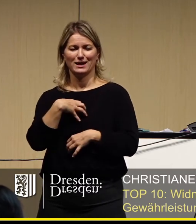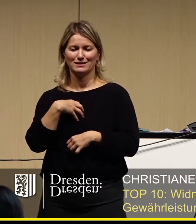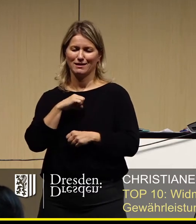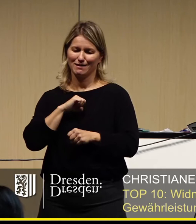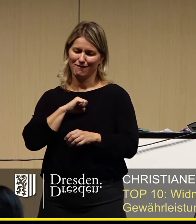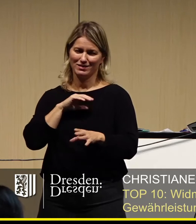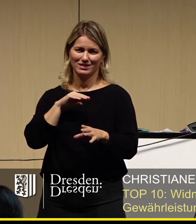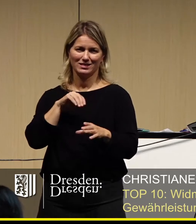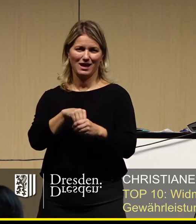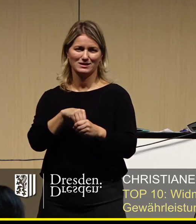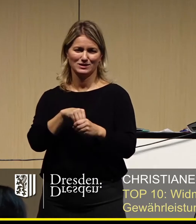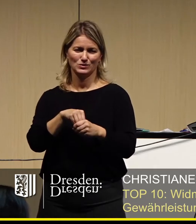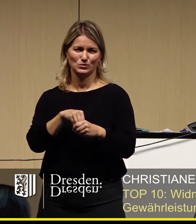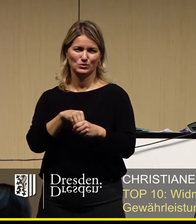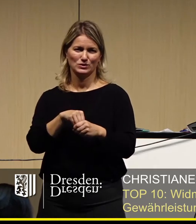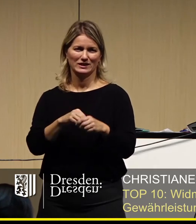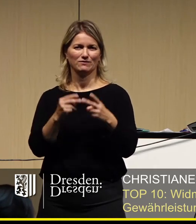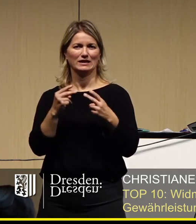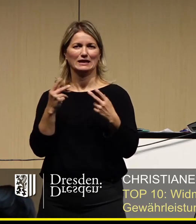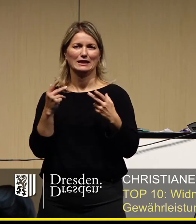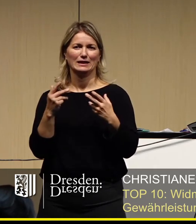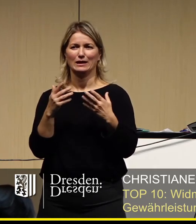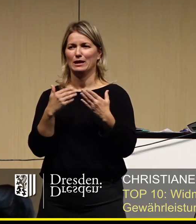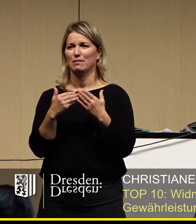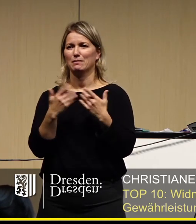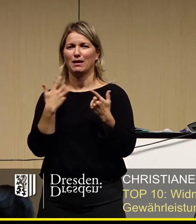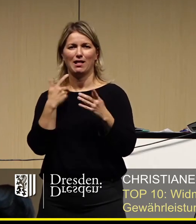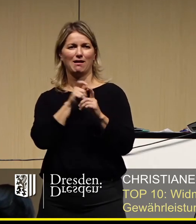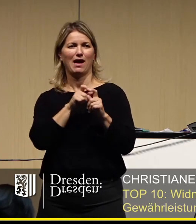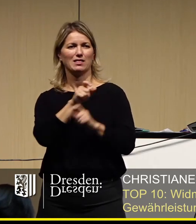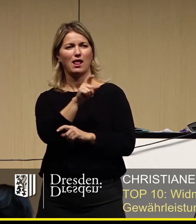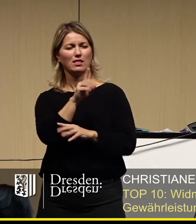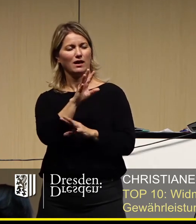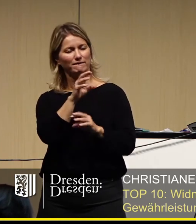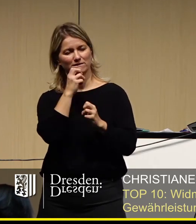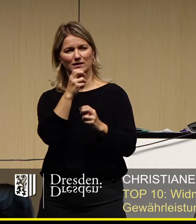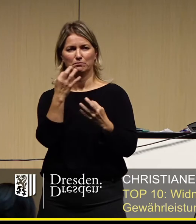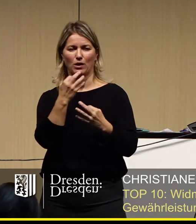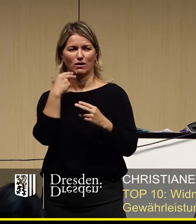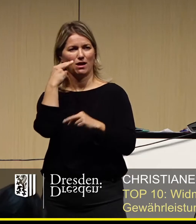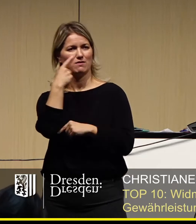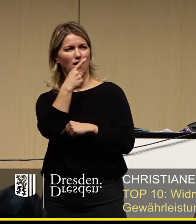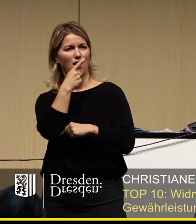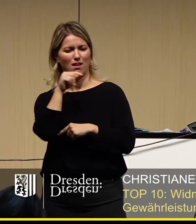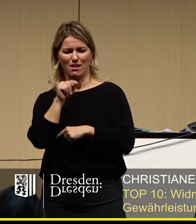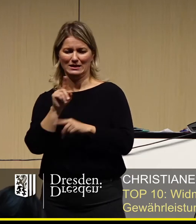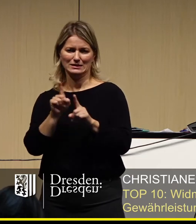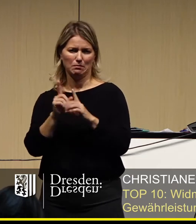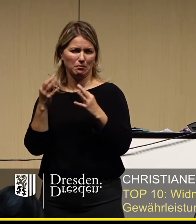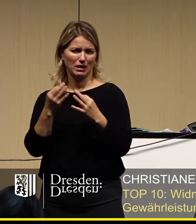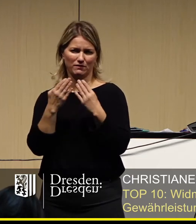wirklich so dazu, wie Karneval zum Rheinland. Und deswegen ist es wirklich nachvollziehbar,